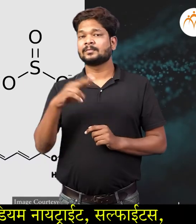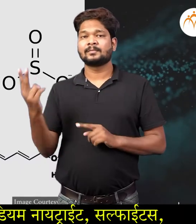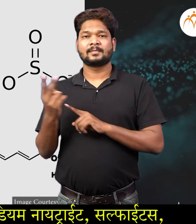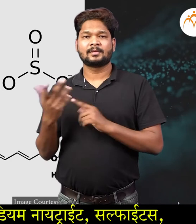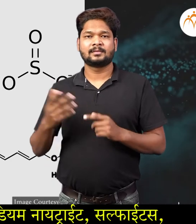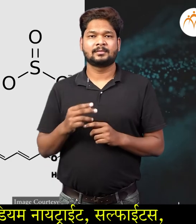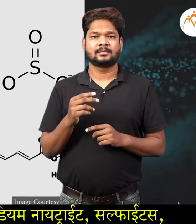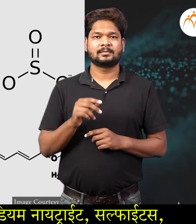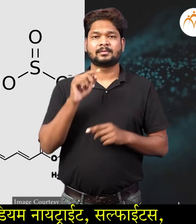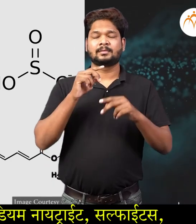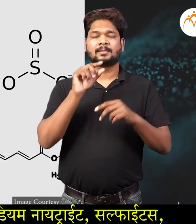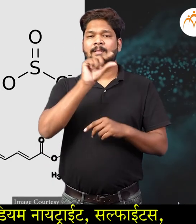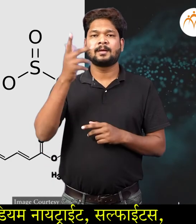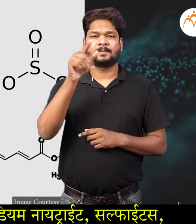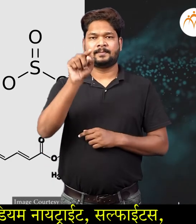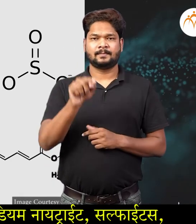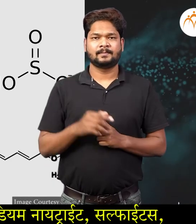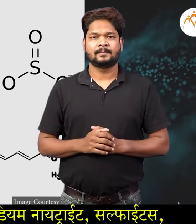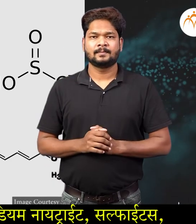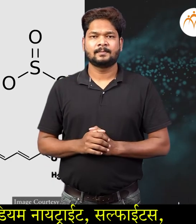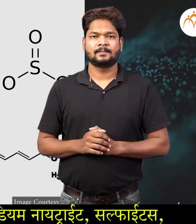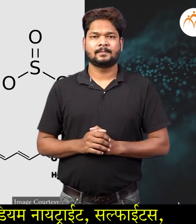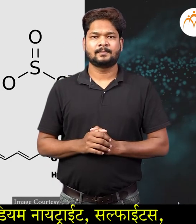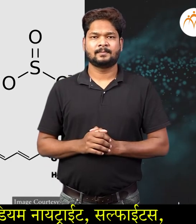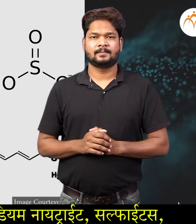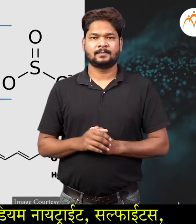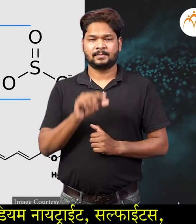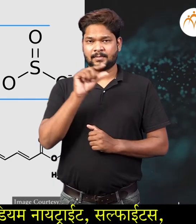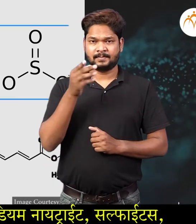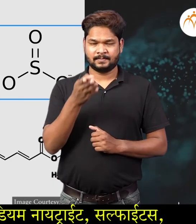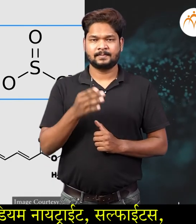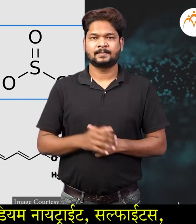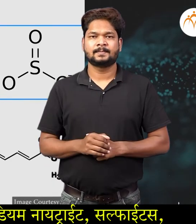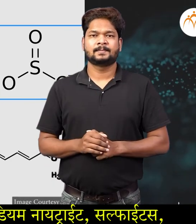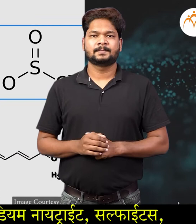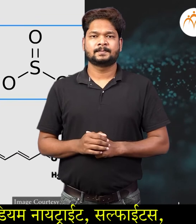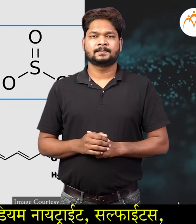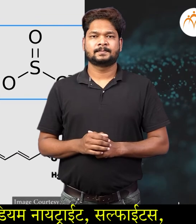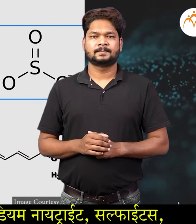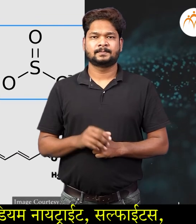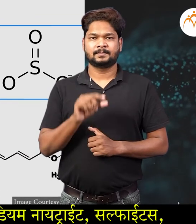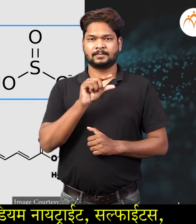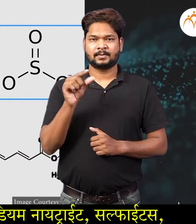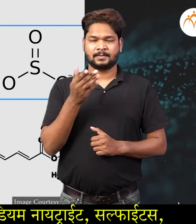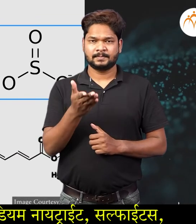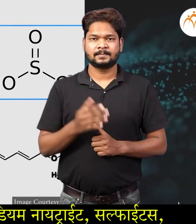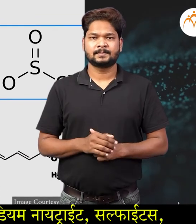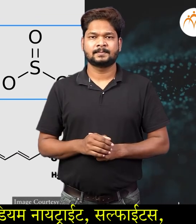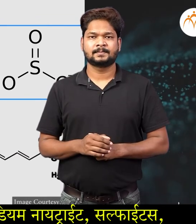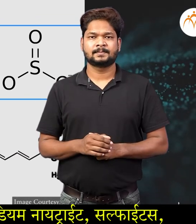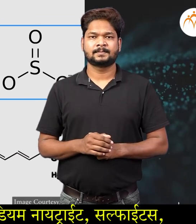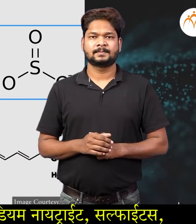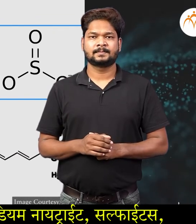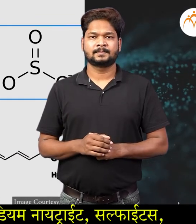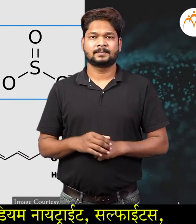सुडियम बेंजोएट, सुडियम नाइट्राइट, सलफाइट्स, असेटिक एसीड ही रासाइनिक